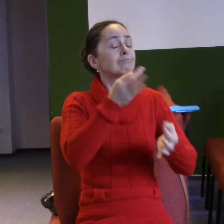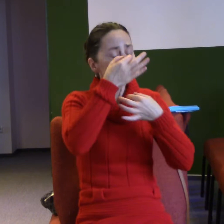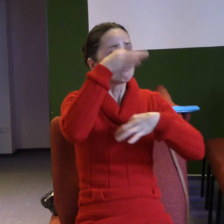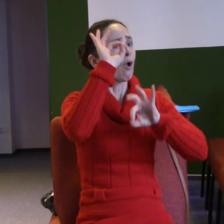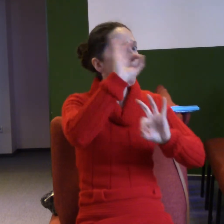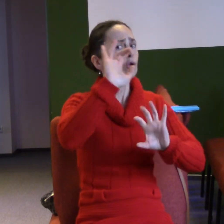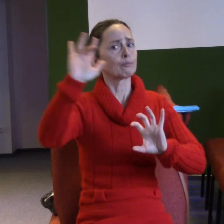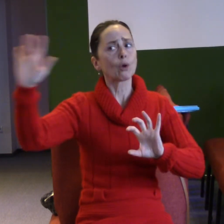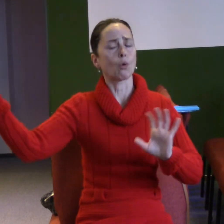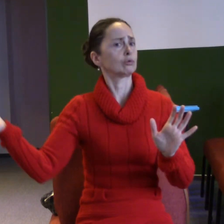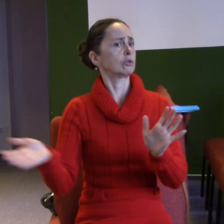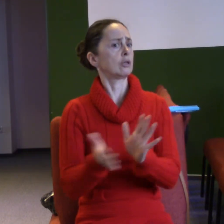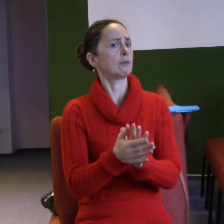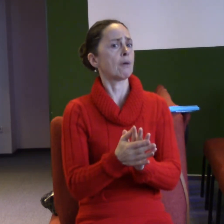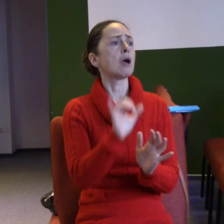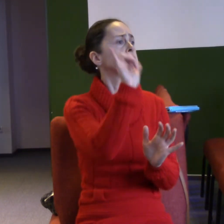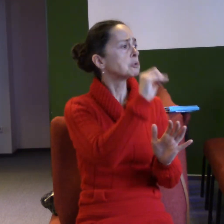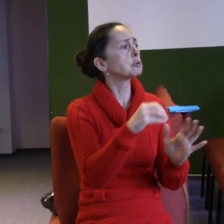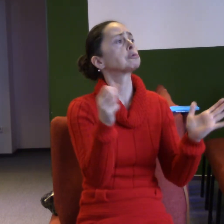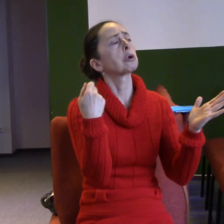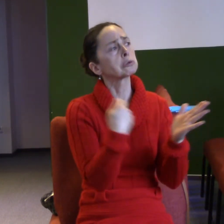zajímáme o ztracené, že se zajímáme o slabé,